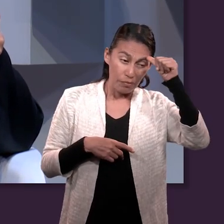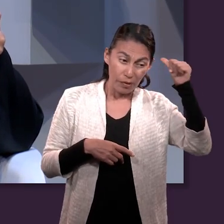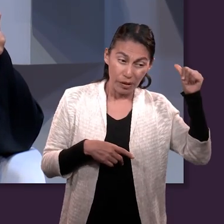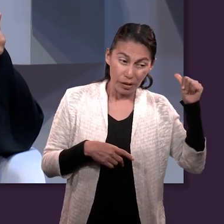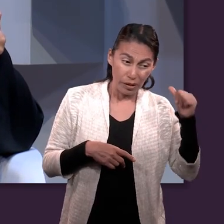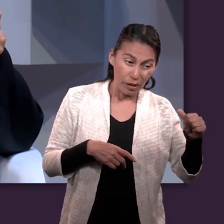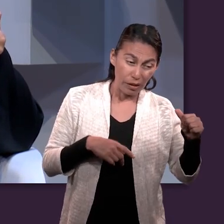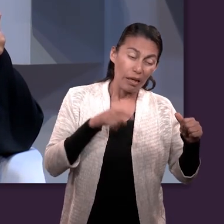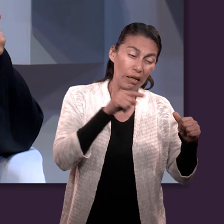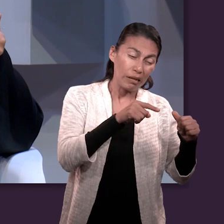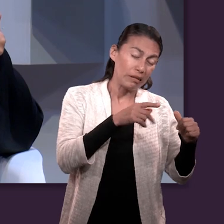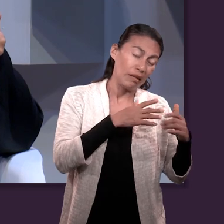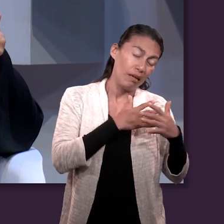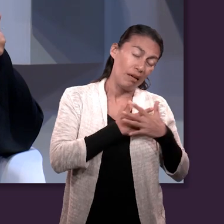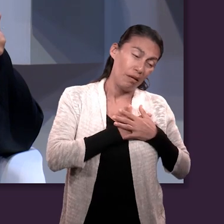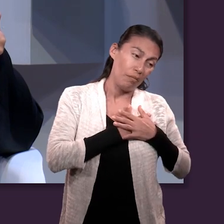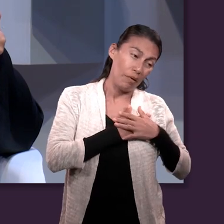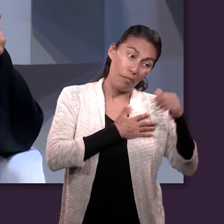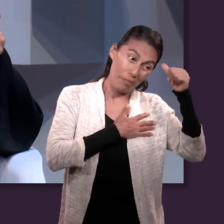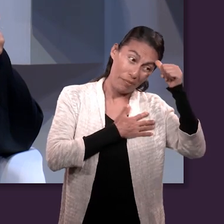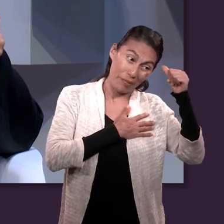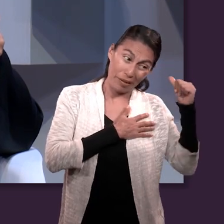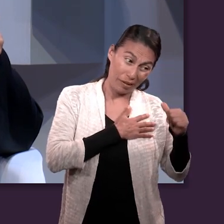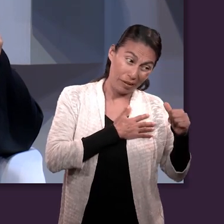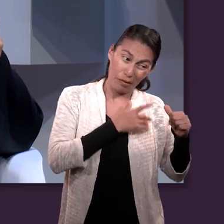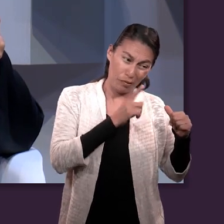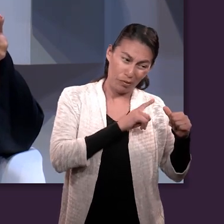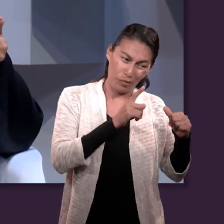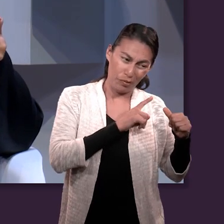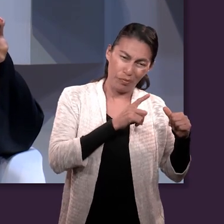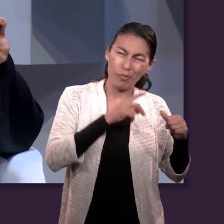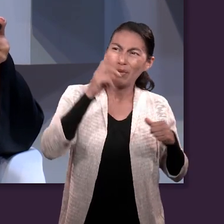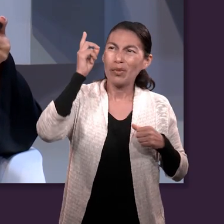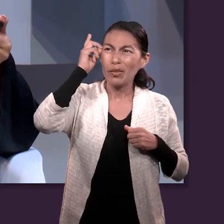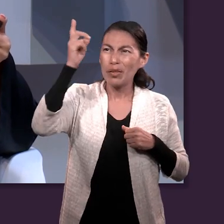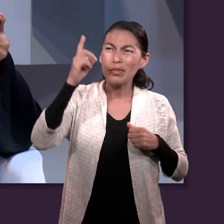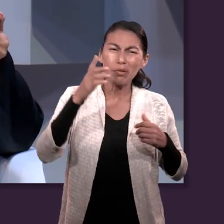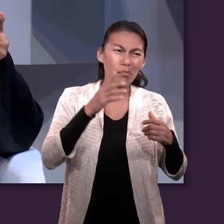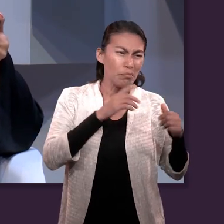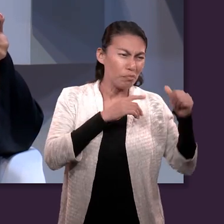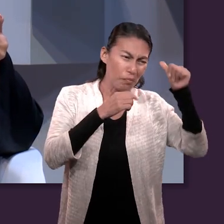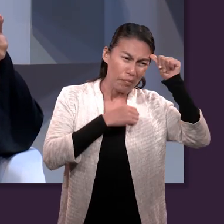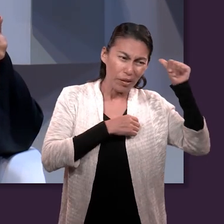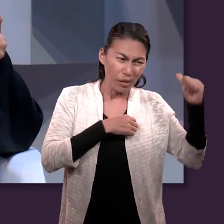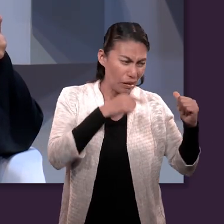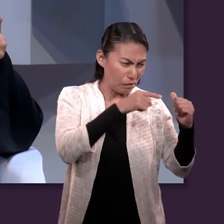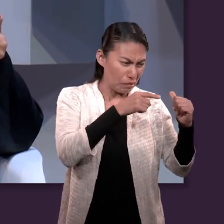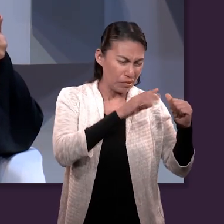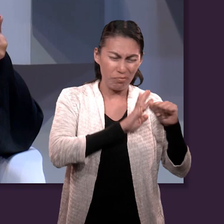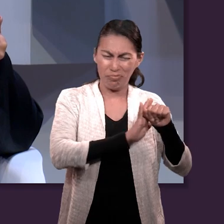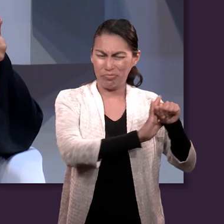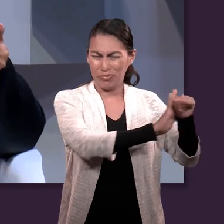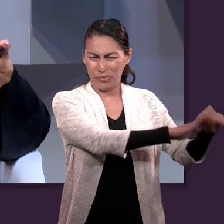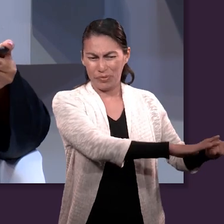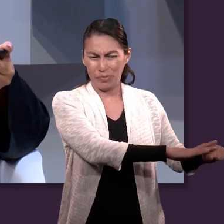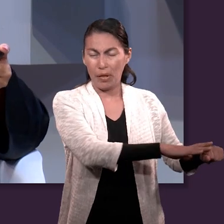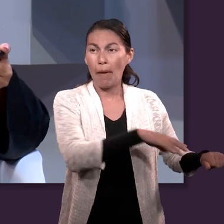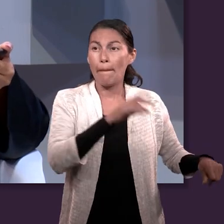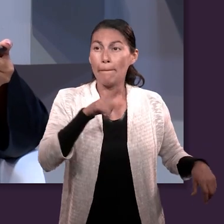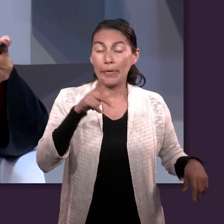Significa que amamos la perla que yace en el polvo. Y es igual con Dios. Dios nos ama porque la naturaleza es que Él nos